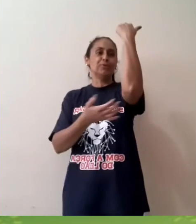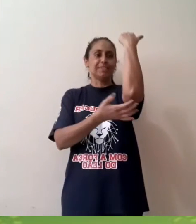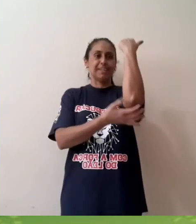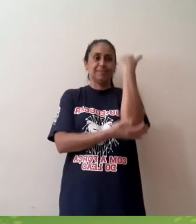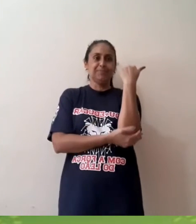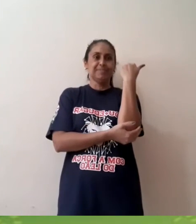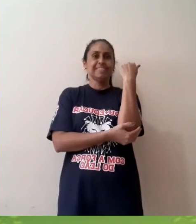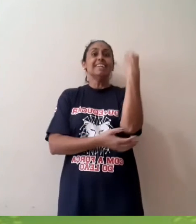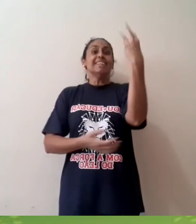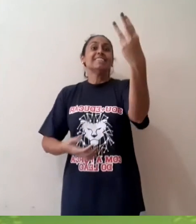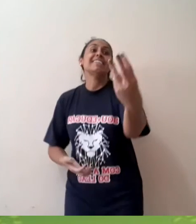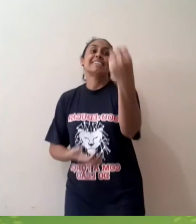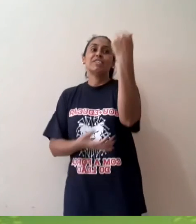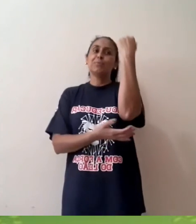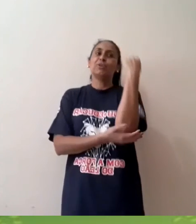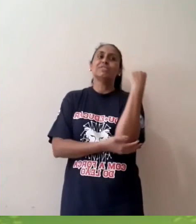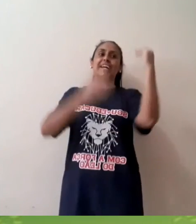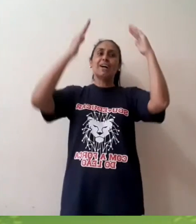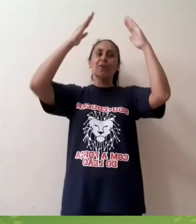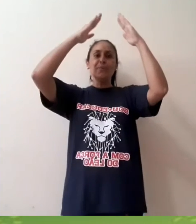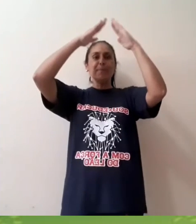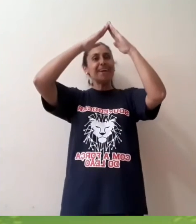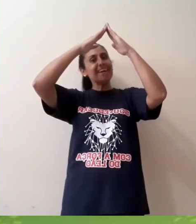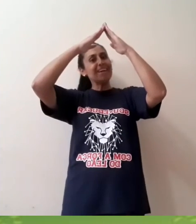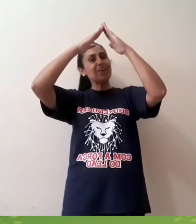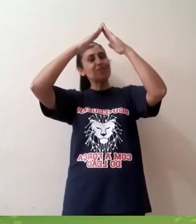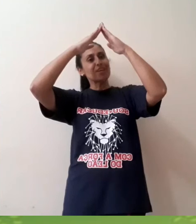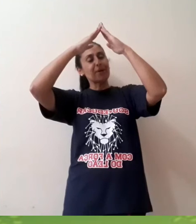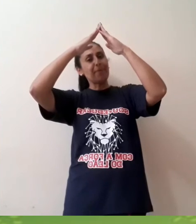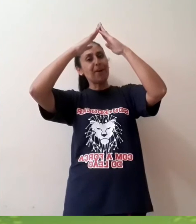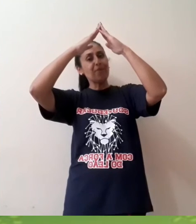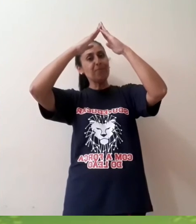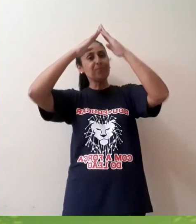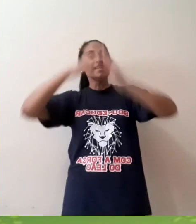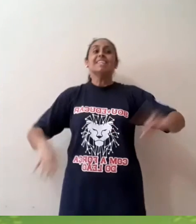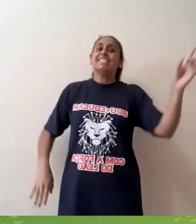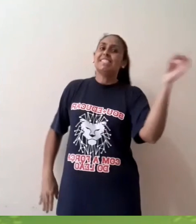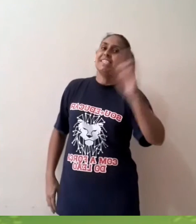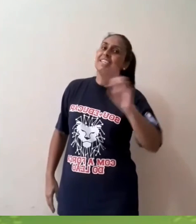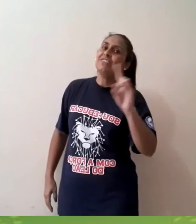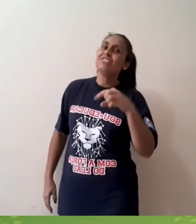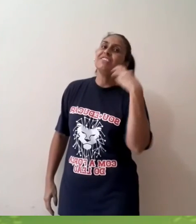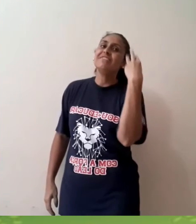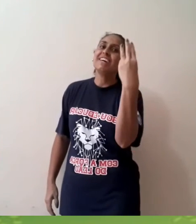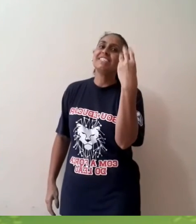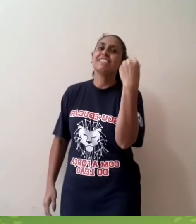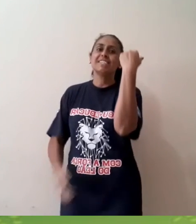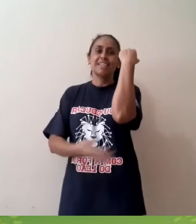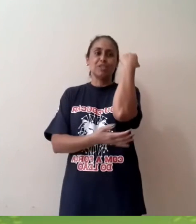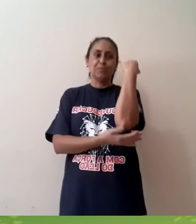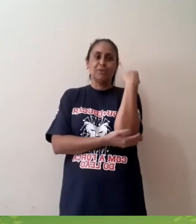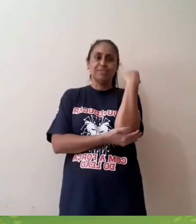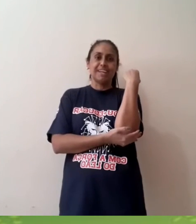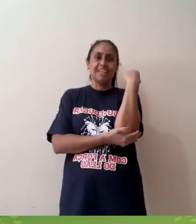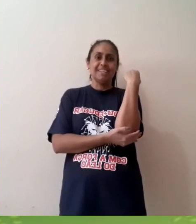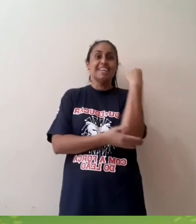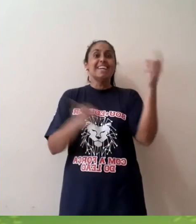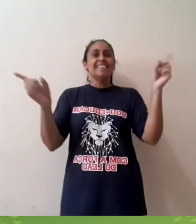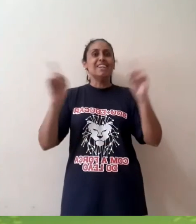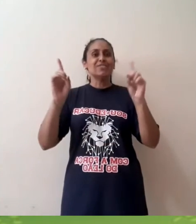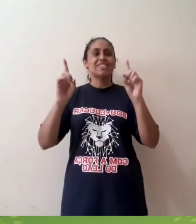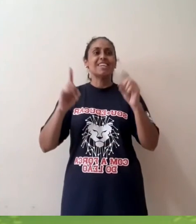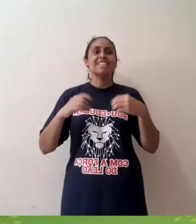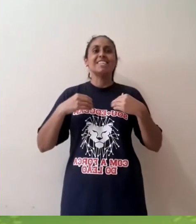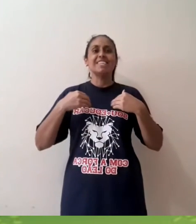três pontas. Tem três pontas, o meu chapéu. Se não tivesse três pontas,